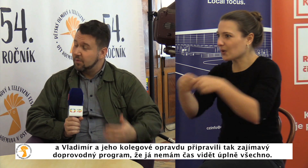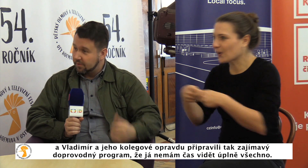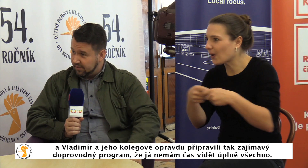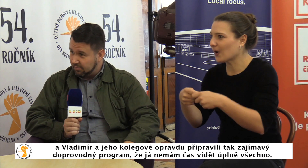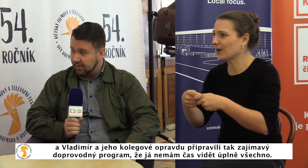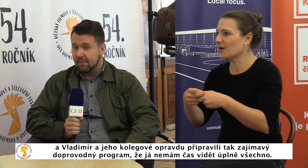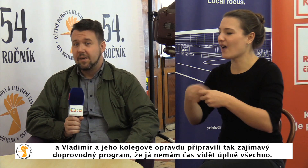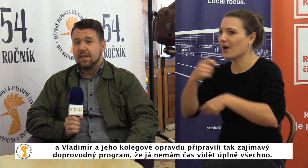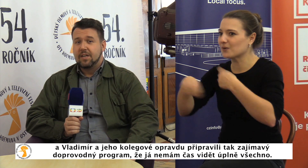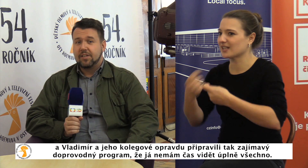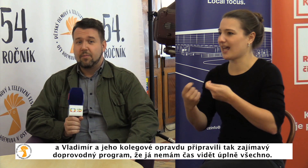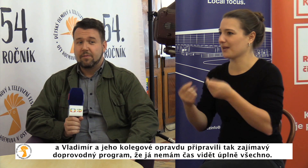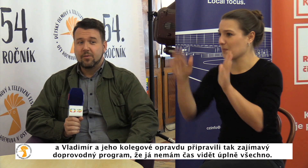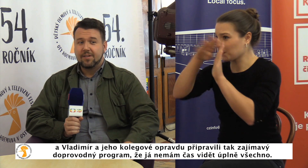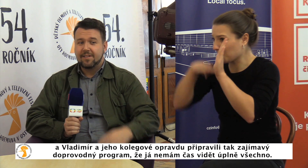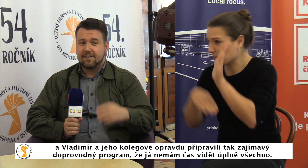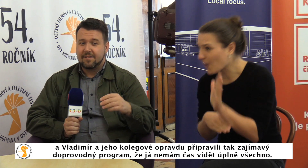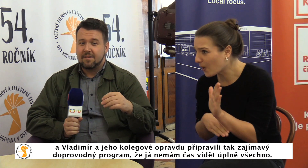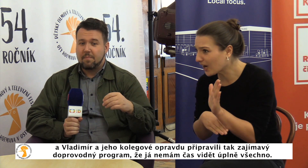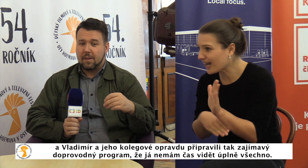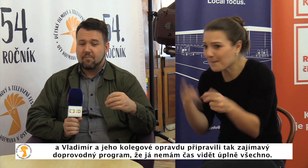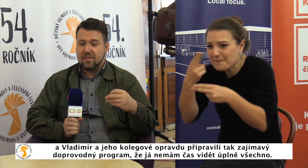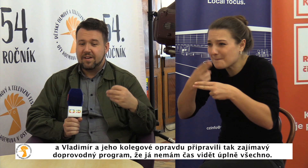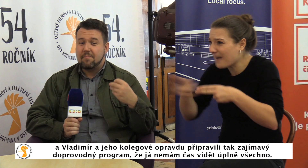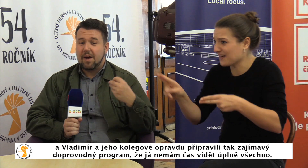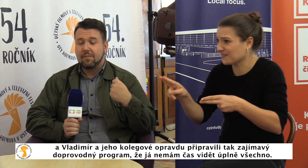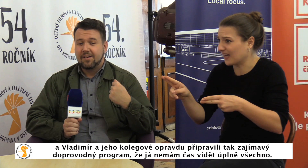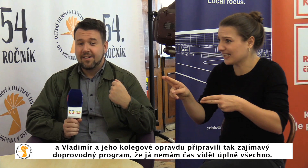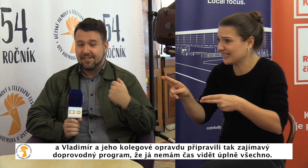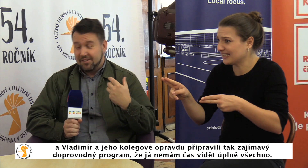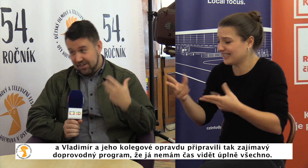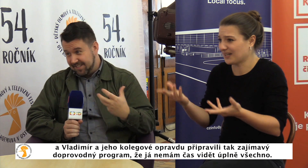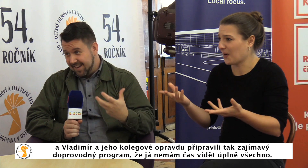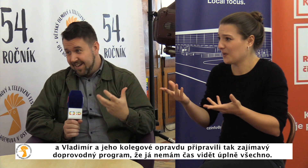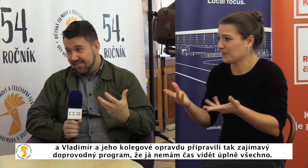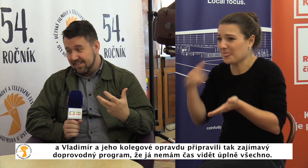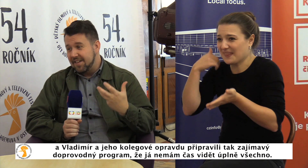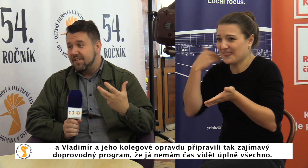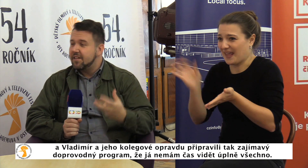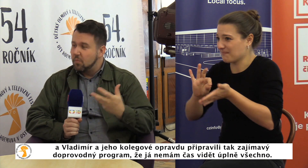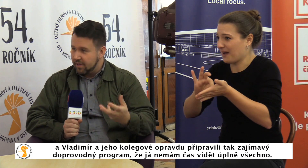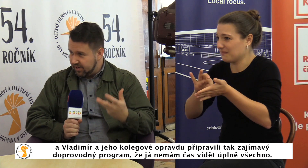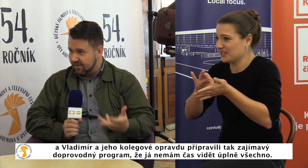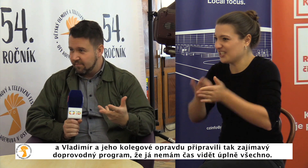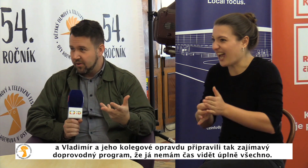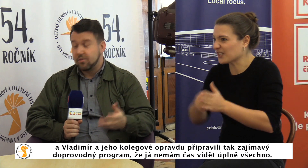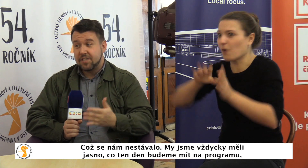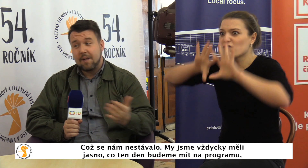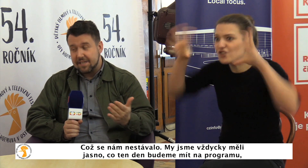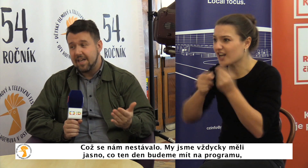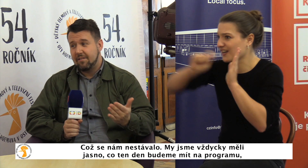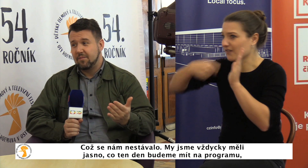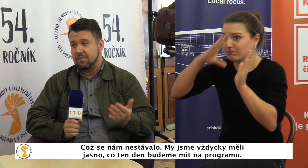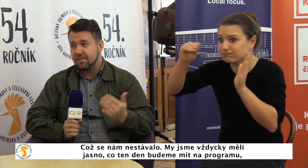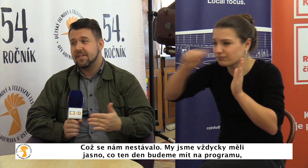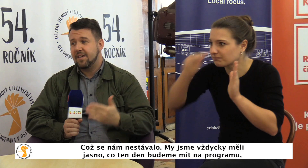zajímavý i doprovodný program, že opravdu nemám čas vlastně vidět úplně všechno, což